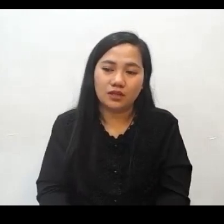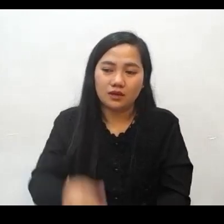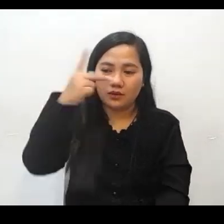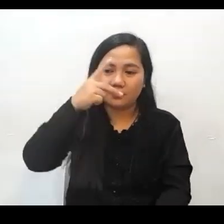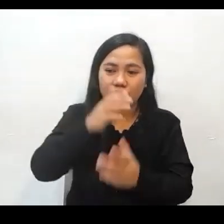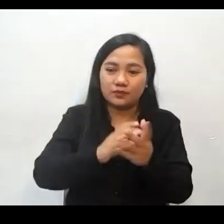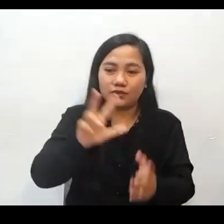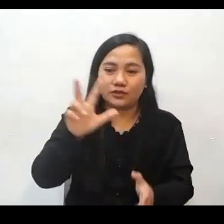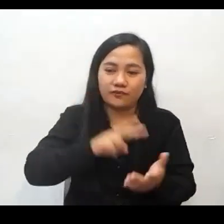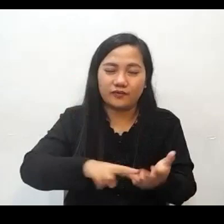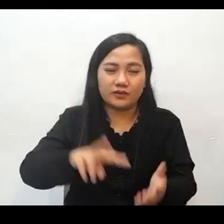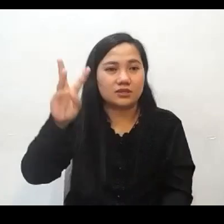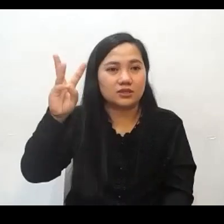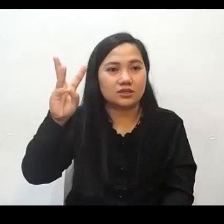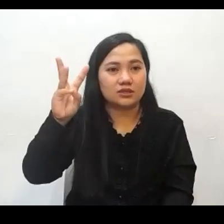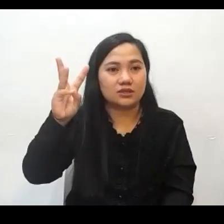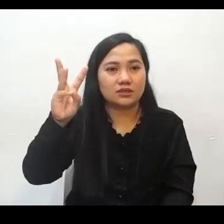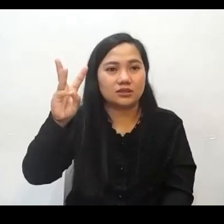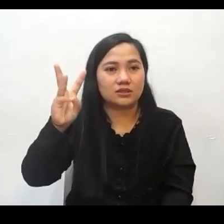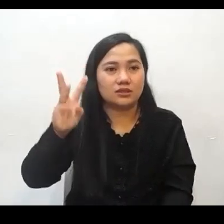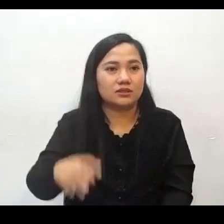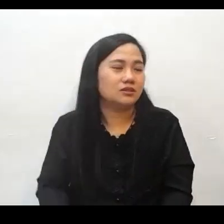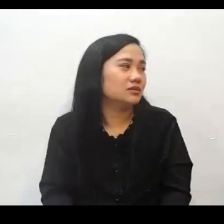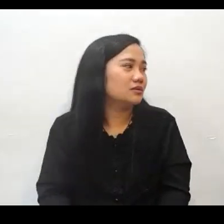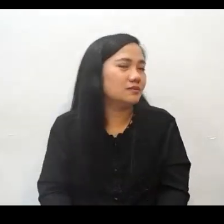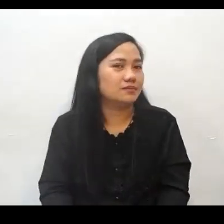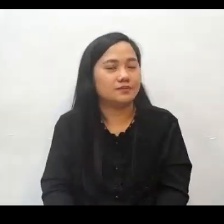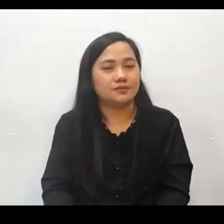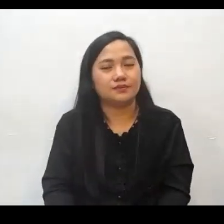Sa Kawikaan Kapitulo 3 Versikulo 6